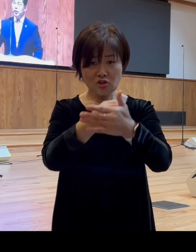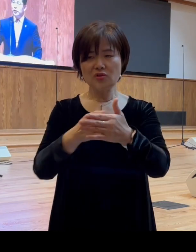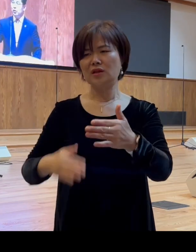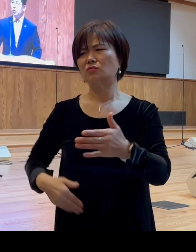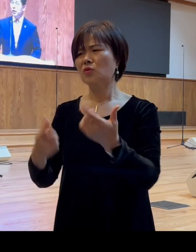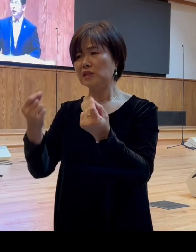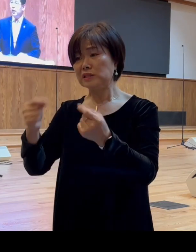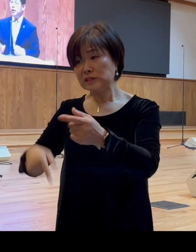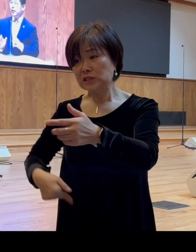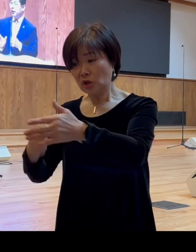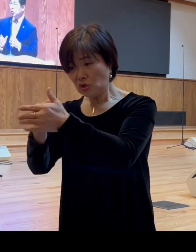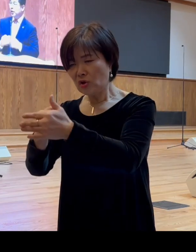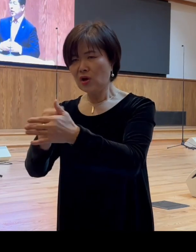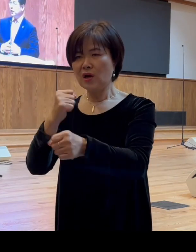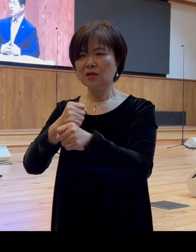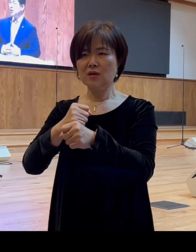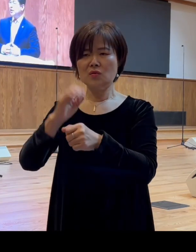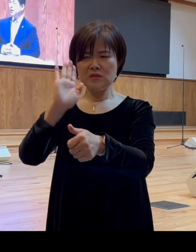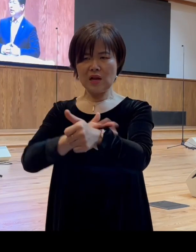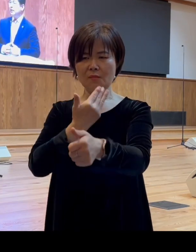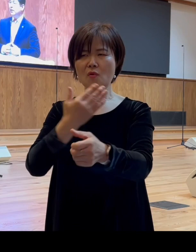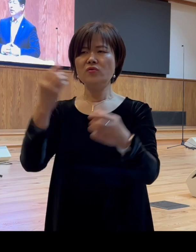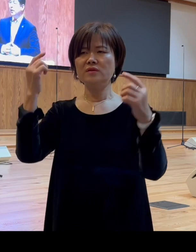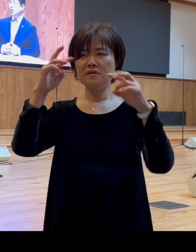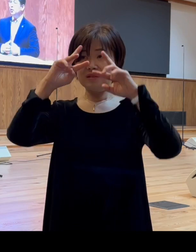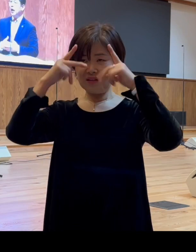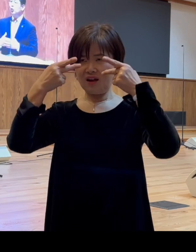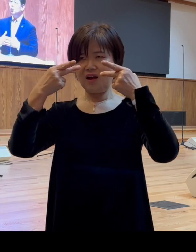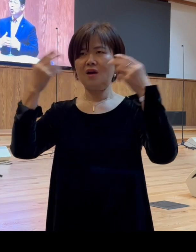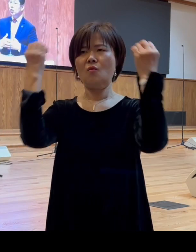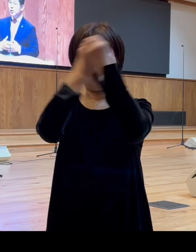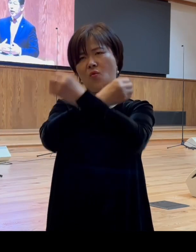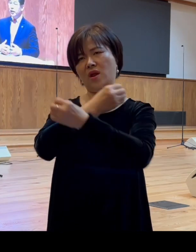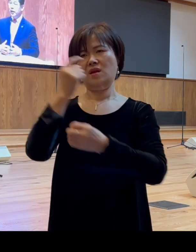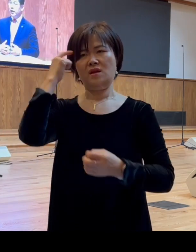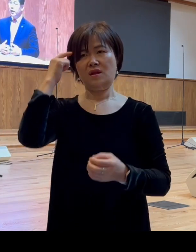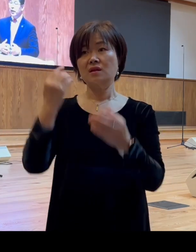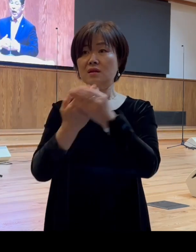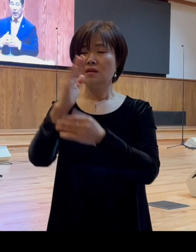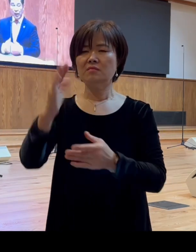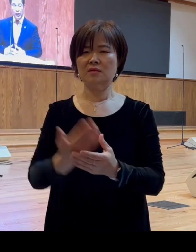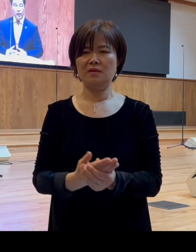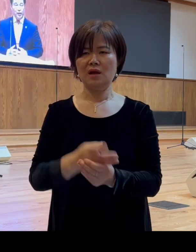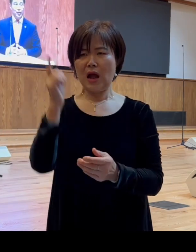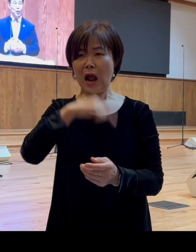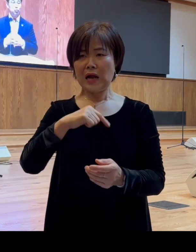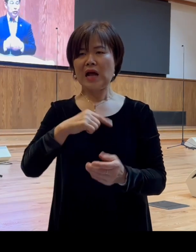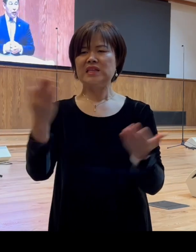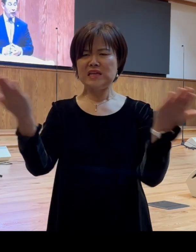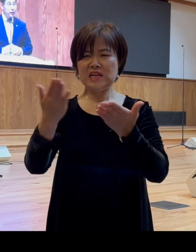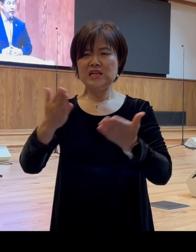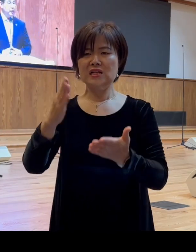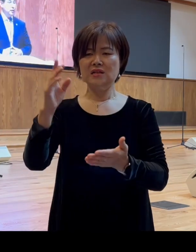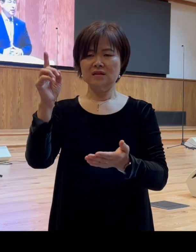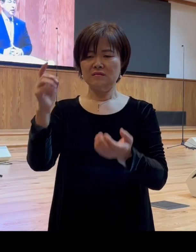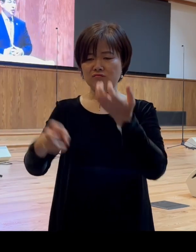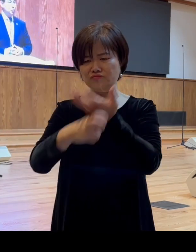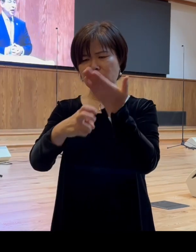선택하겠다고 생각하는 것 자체가 그럼 나도 모르는 사이에 악한 일에 부당한 일에 정말 하나님이